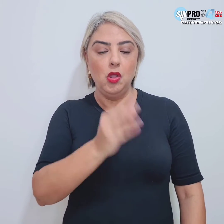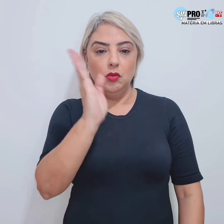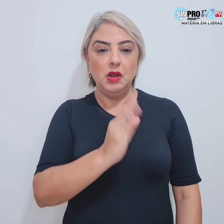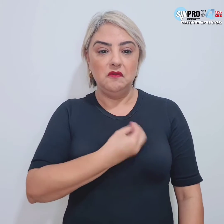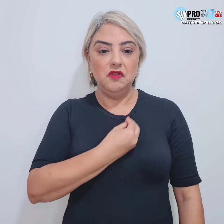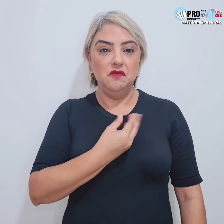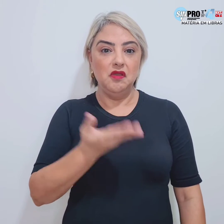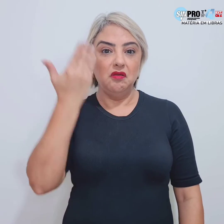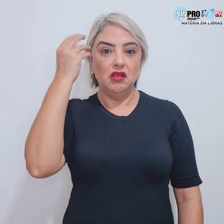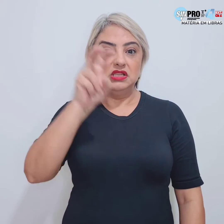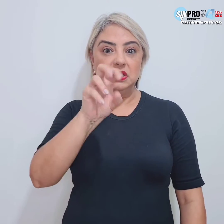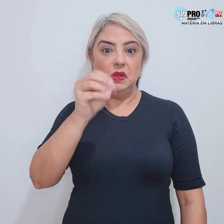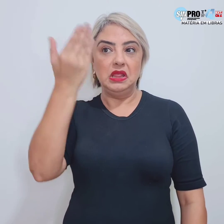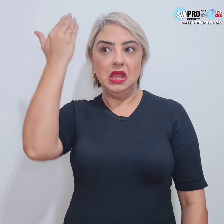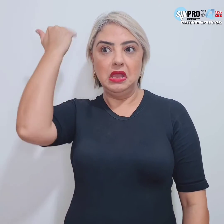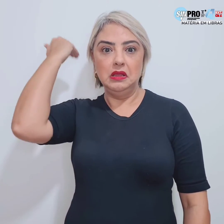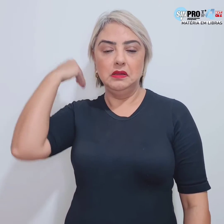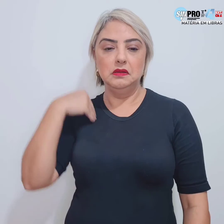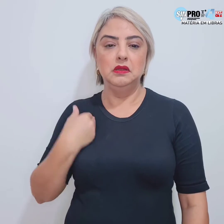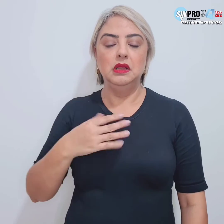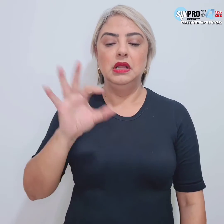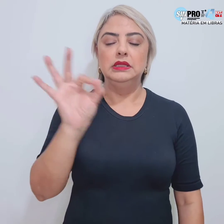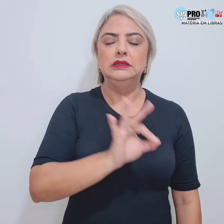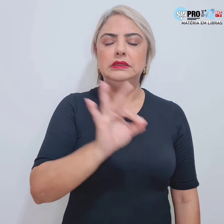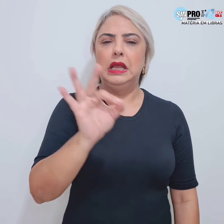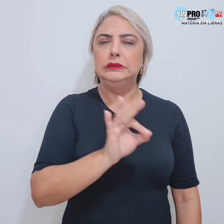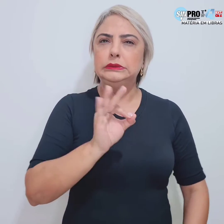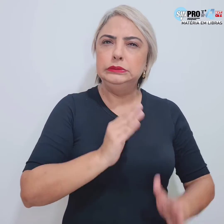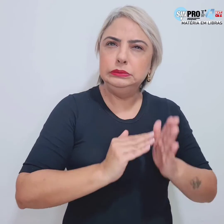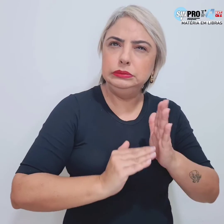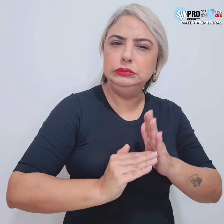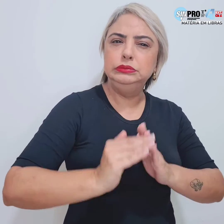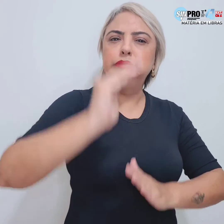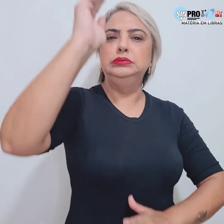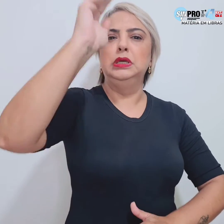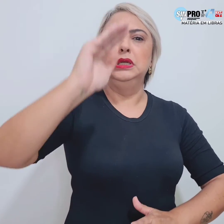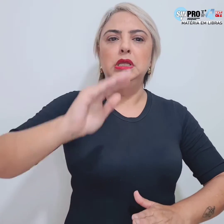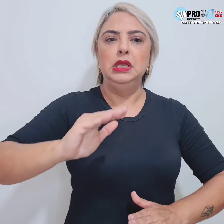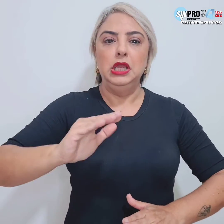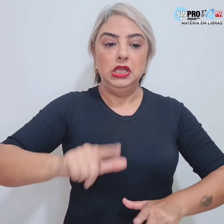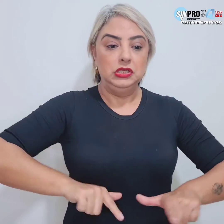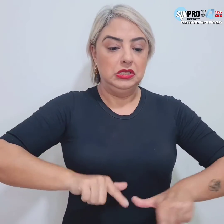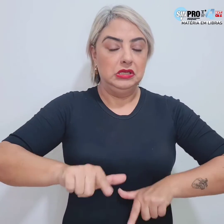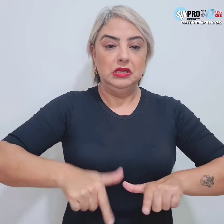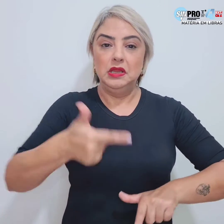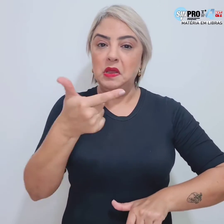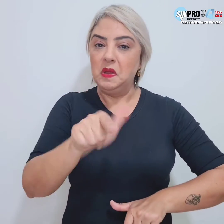Taxas elevadíssimas de desemprego em todas as classes.